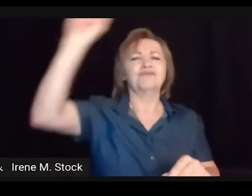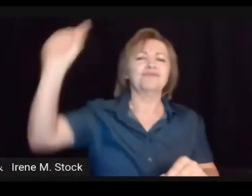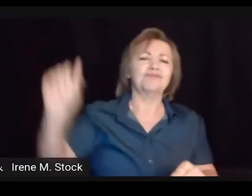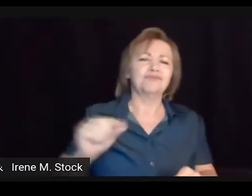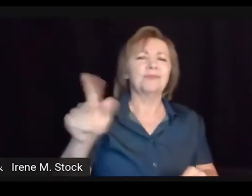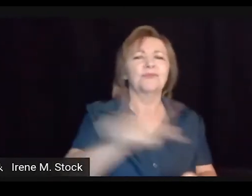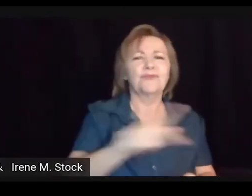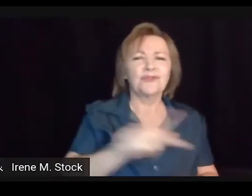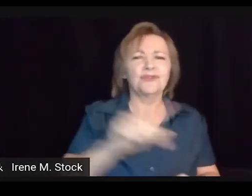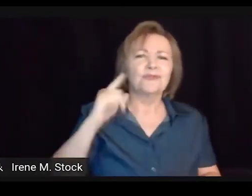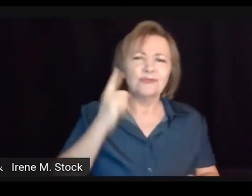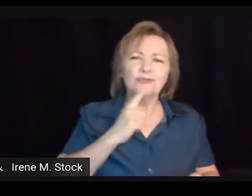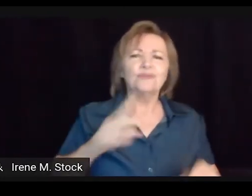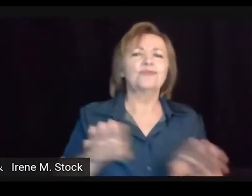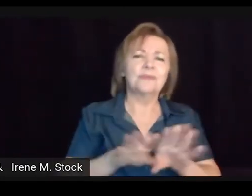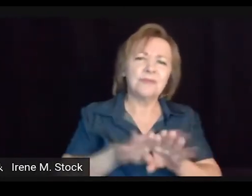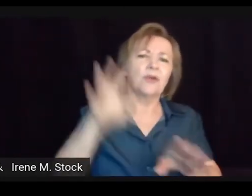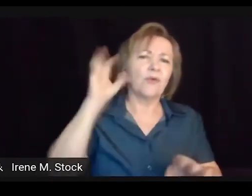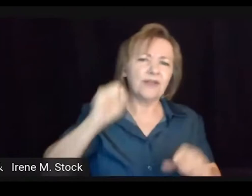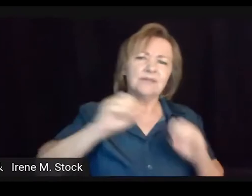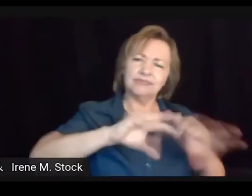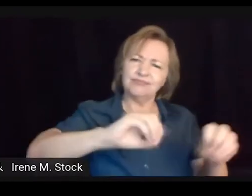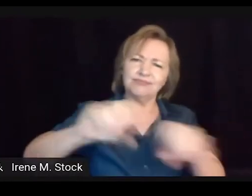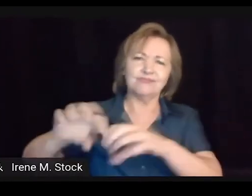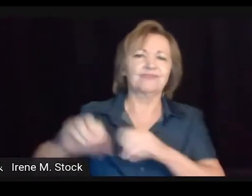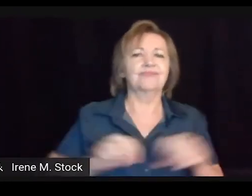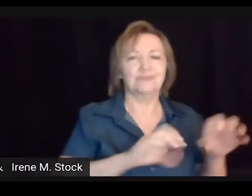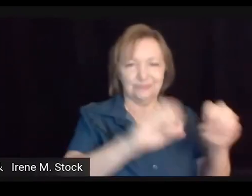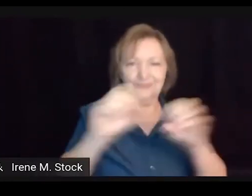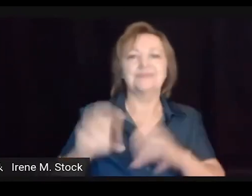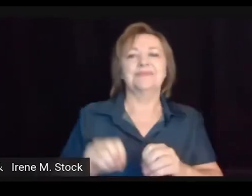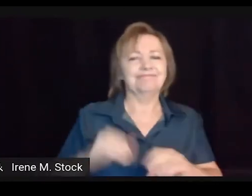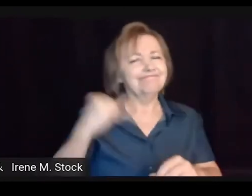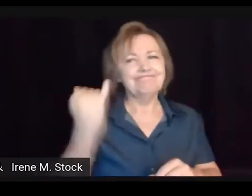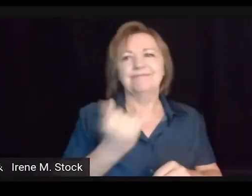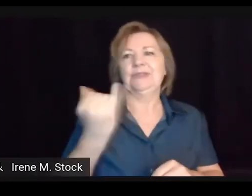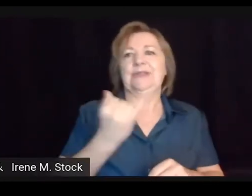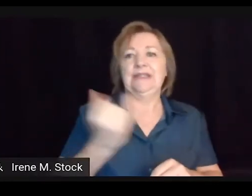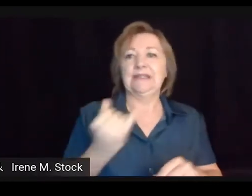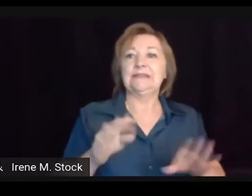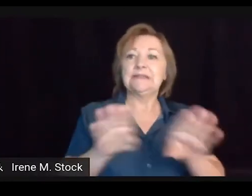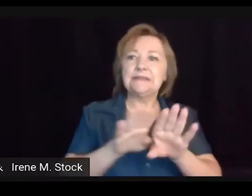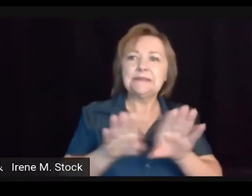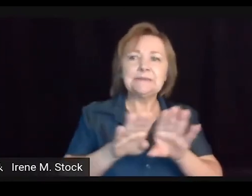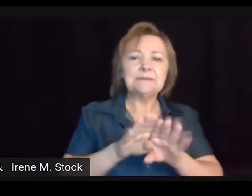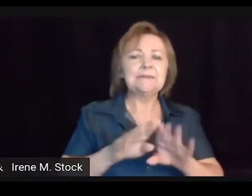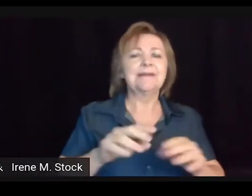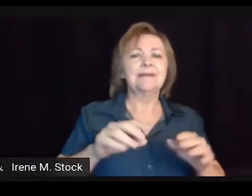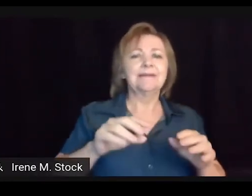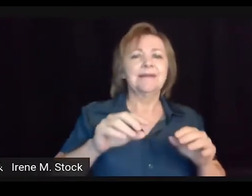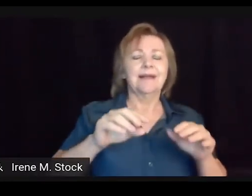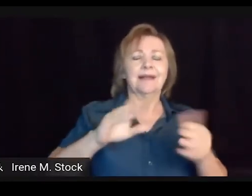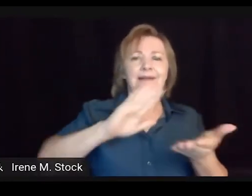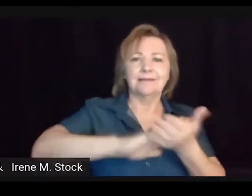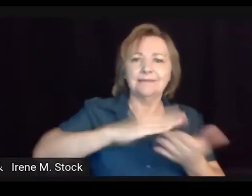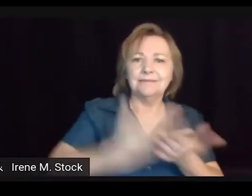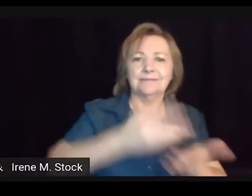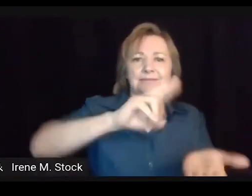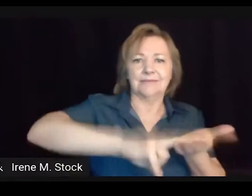cursos. Então, em todo o Brasil, né, os professores ouvintes também ministram aulas de Libras, e isso é muito